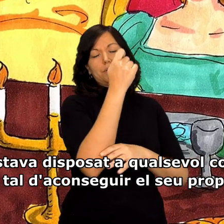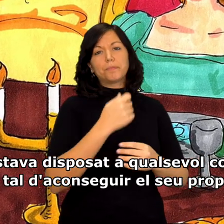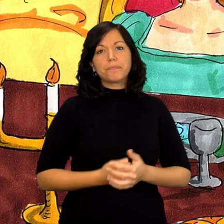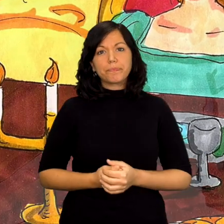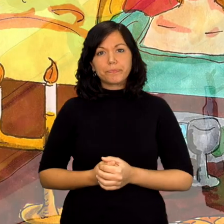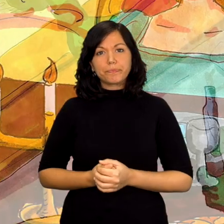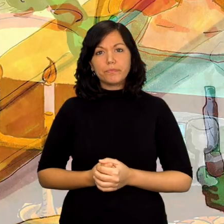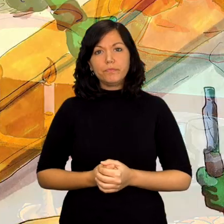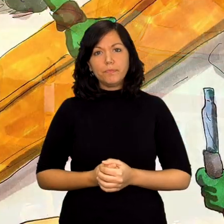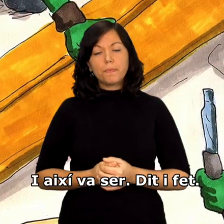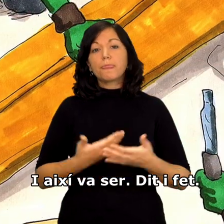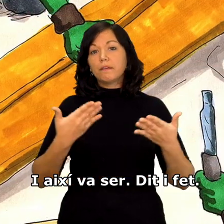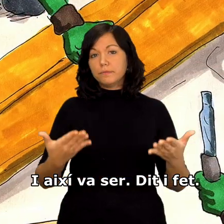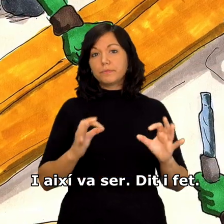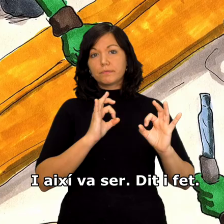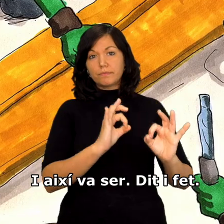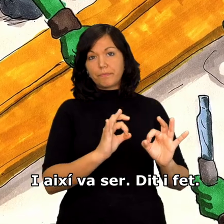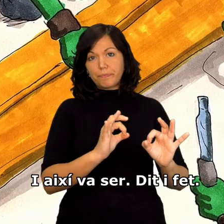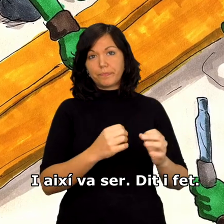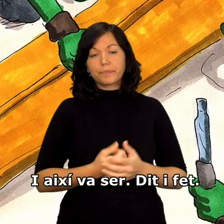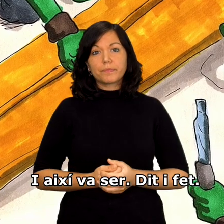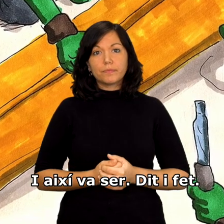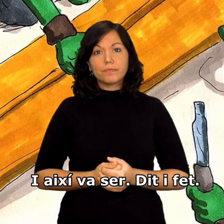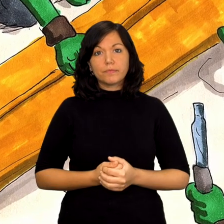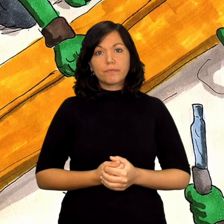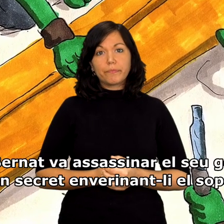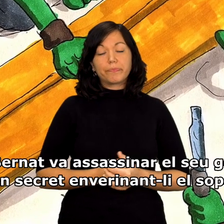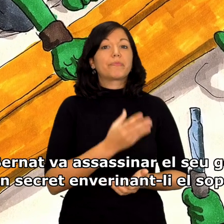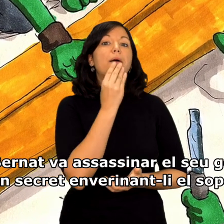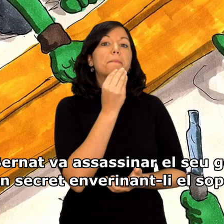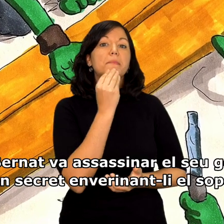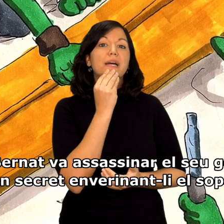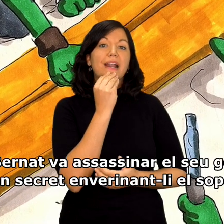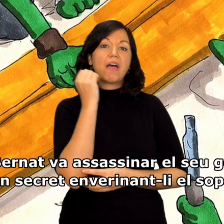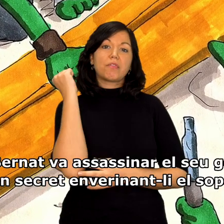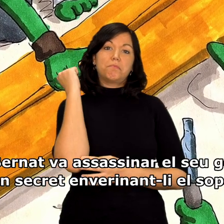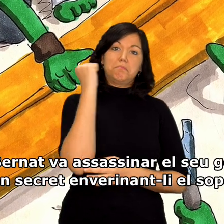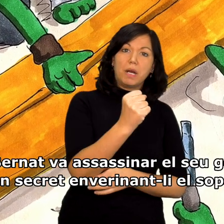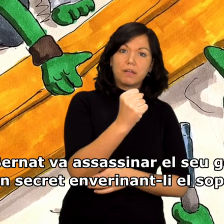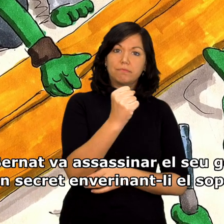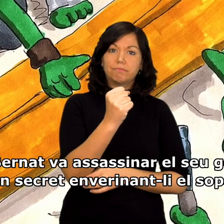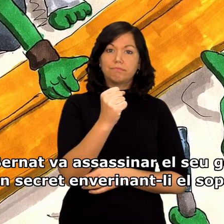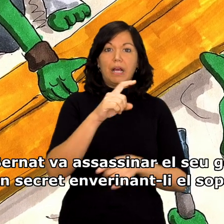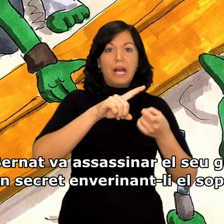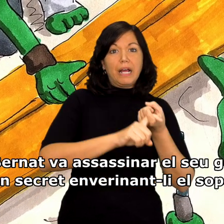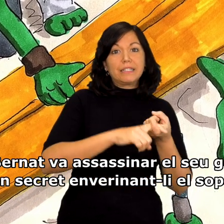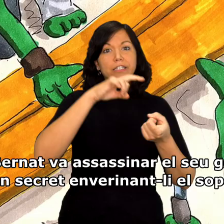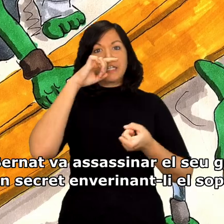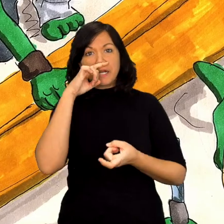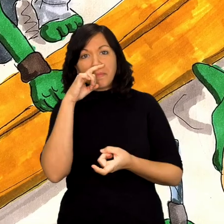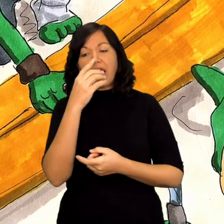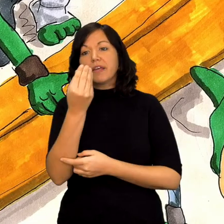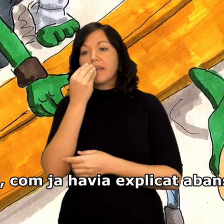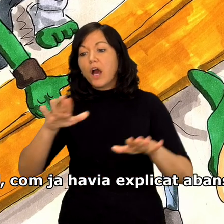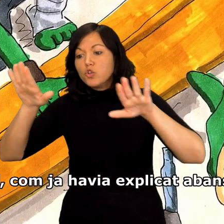propòsit. I així va ser, dit i fet. En Bernat va assassinar el seu germà en secret enverinant-li el